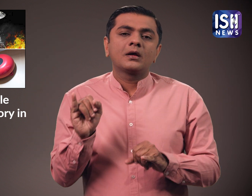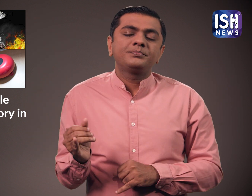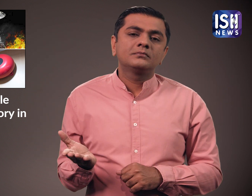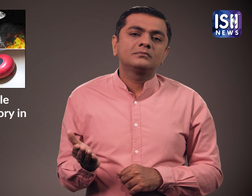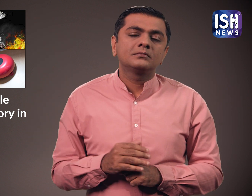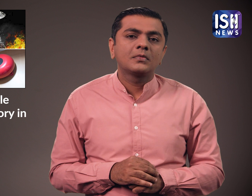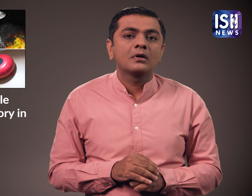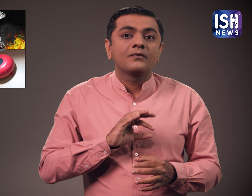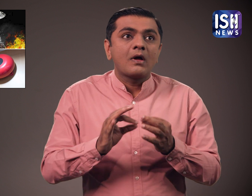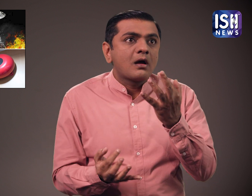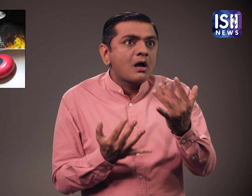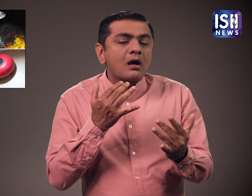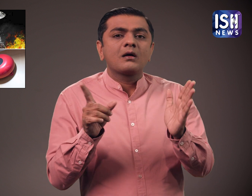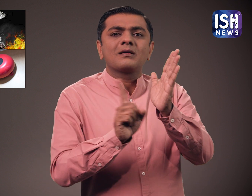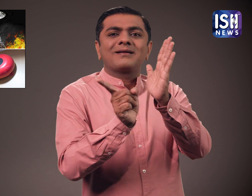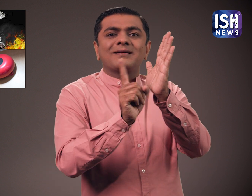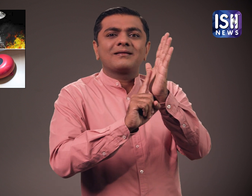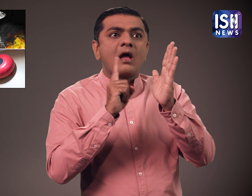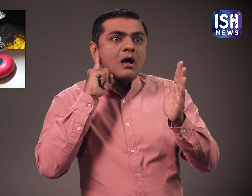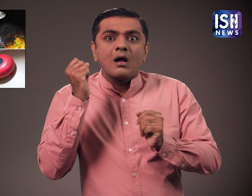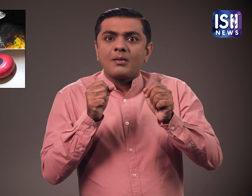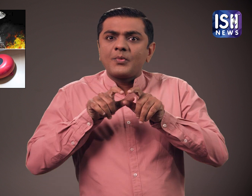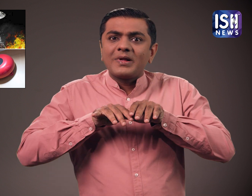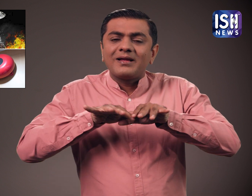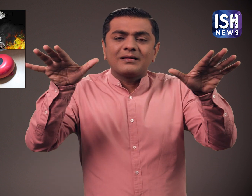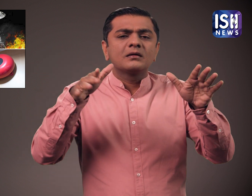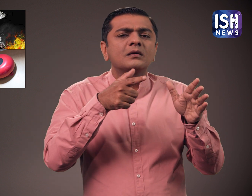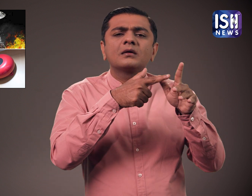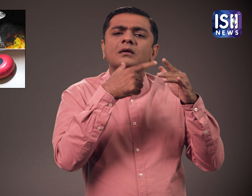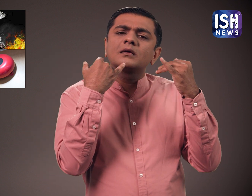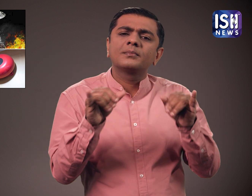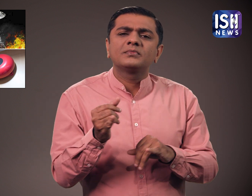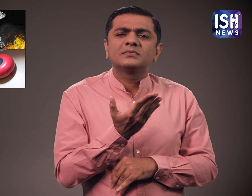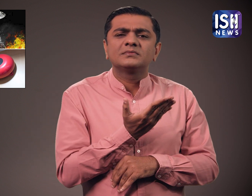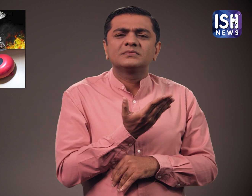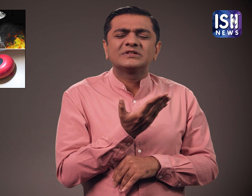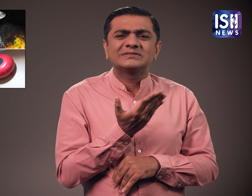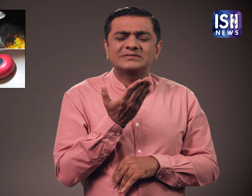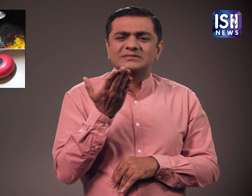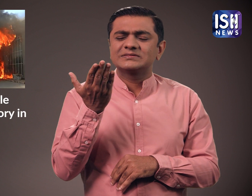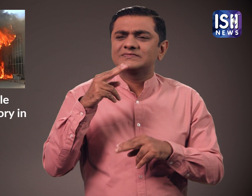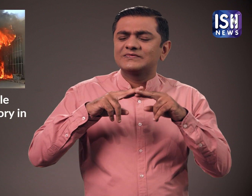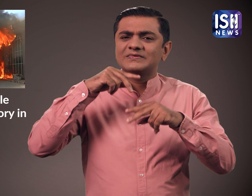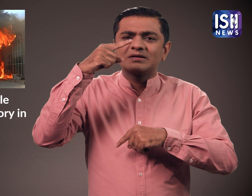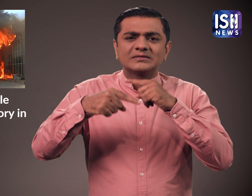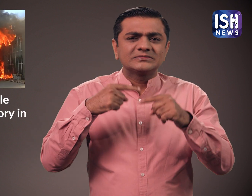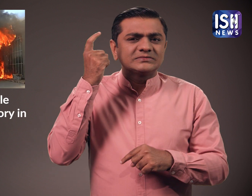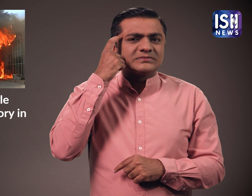काम नहीं कर रहे थे। फाया अलाम सिस्टम भी काम नहीं कर रहा था। फैक्टरी फायर कंप्राइंट नहीं